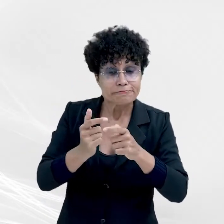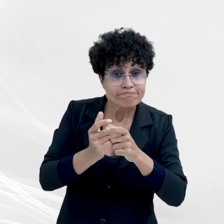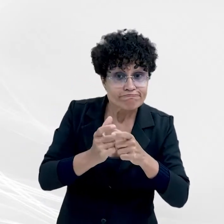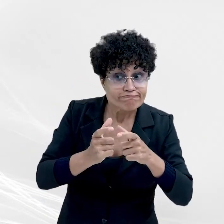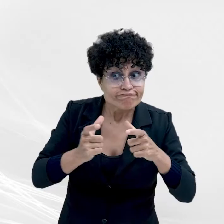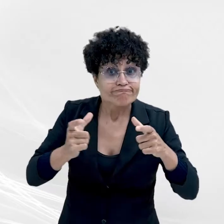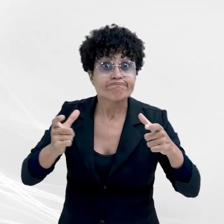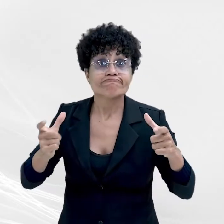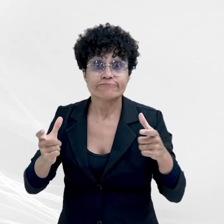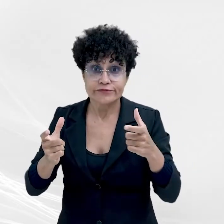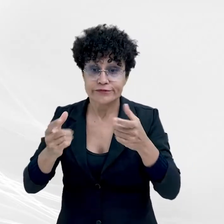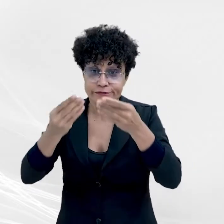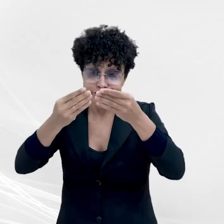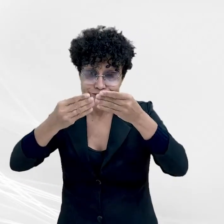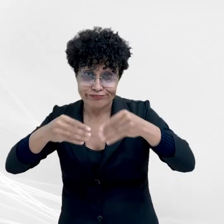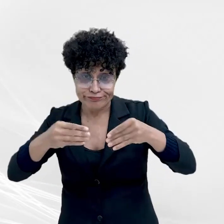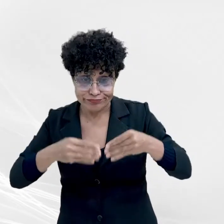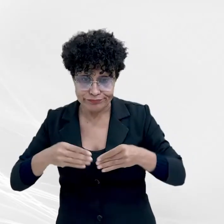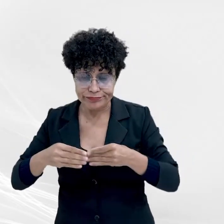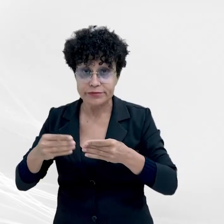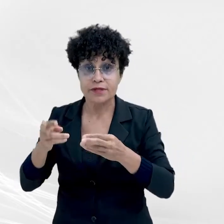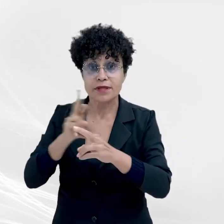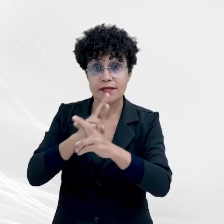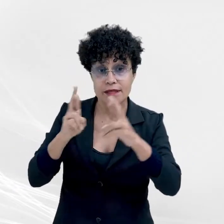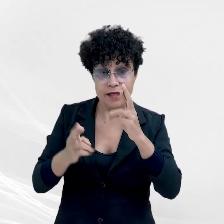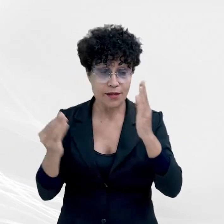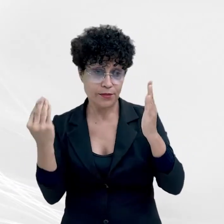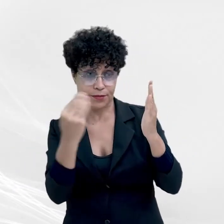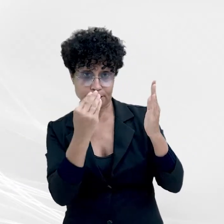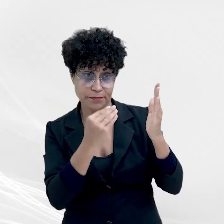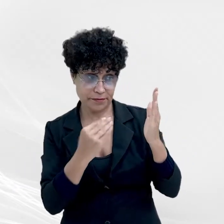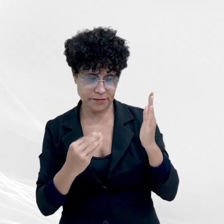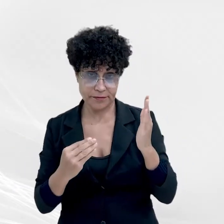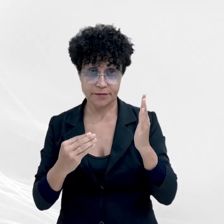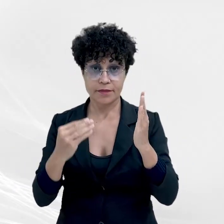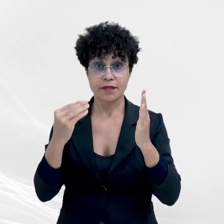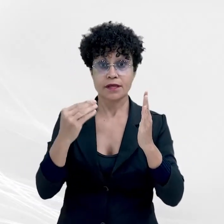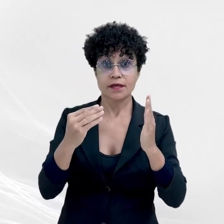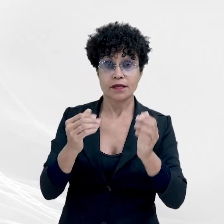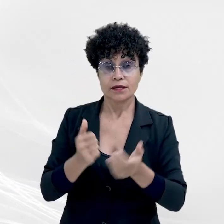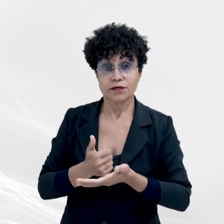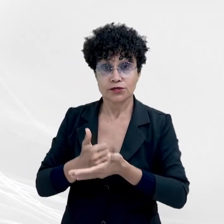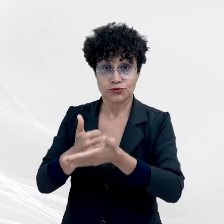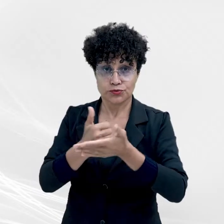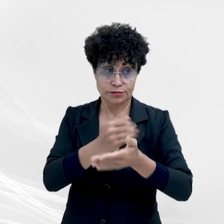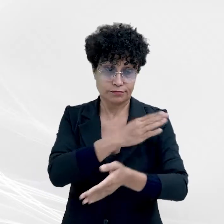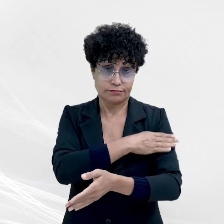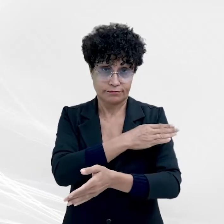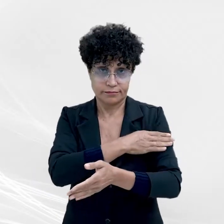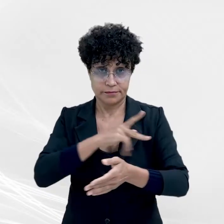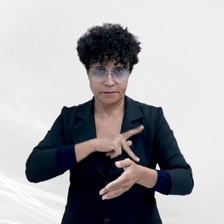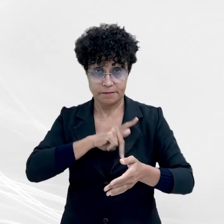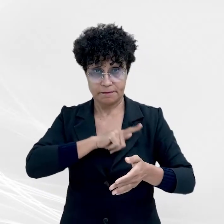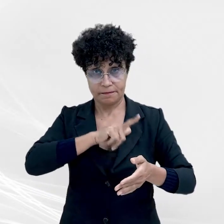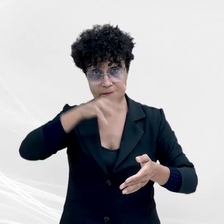que são compilados em relatórios para auxiliar os membros do MPMT. O projeto